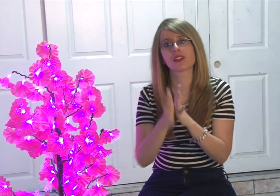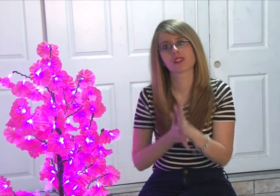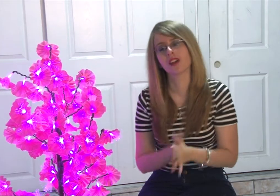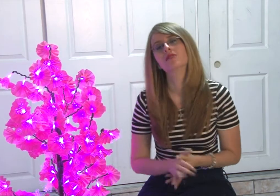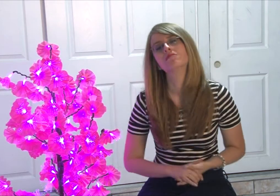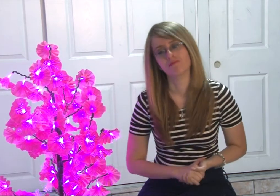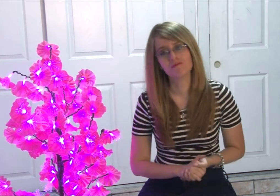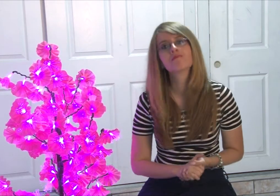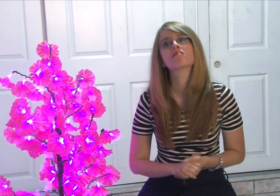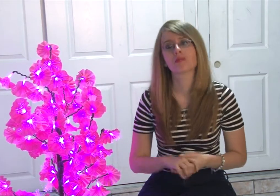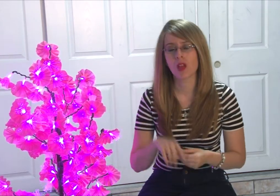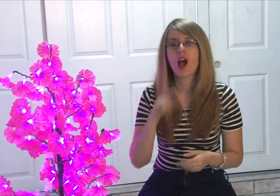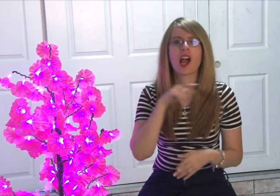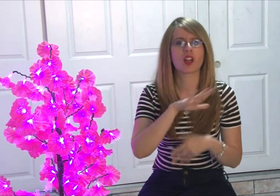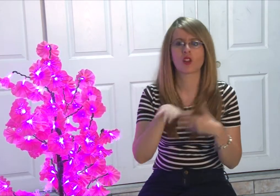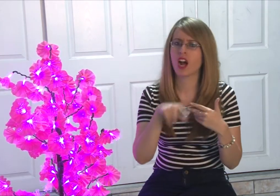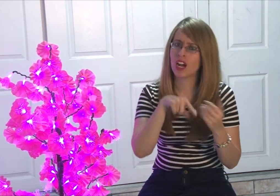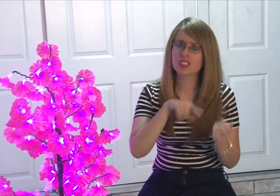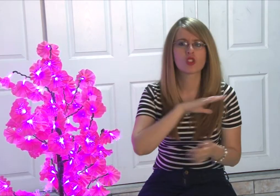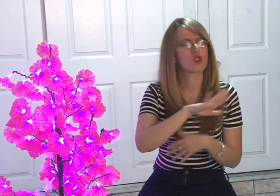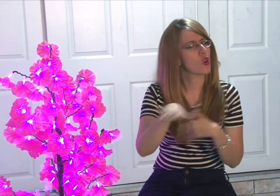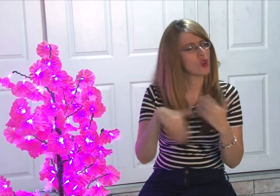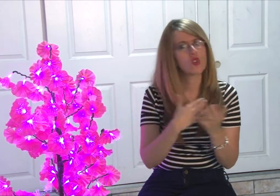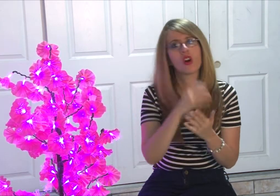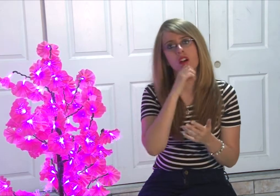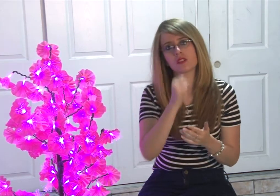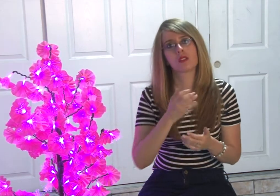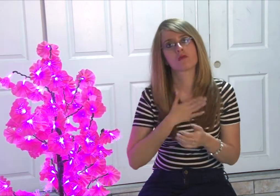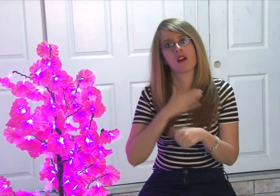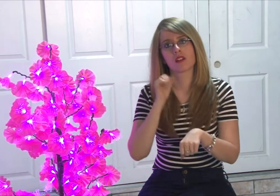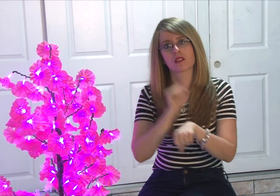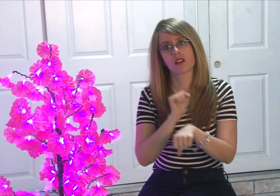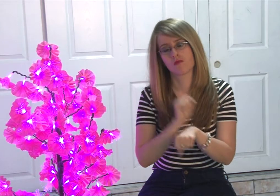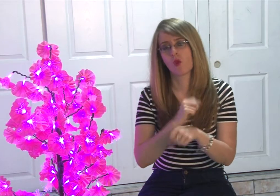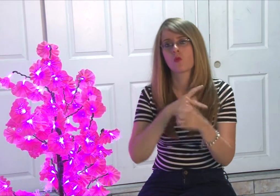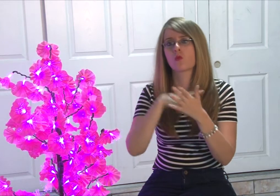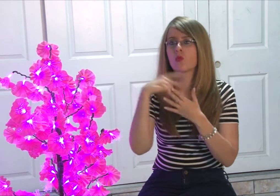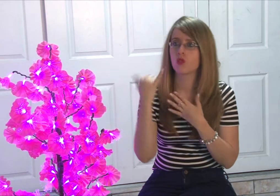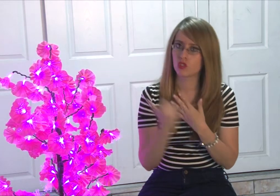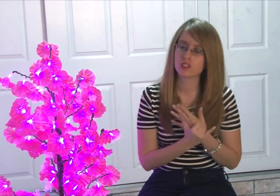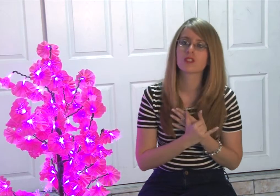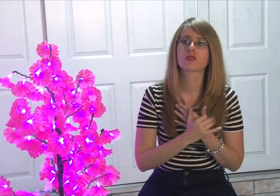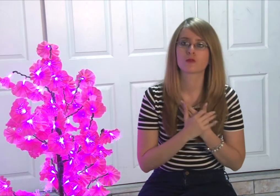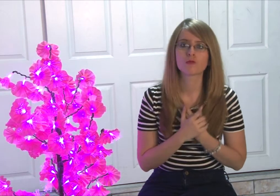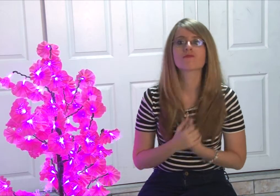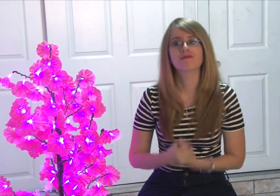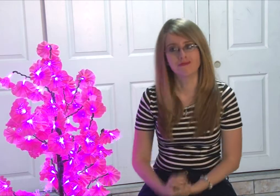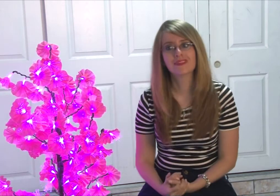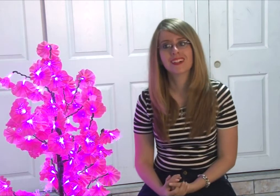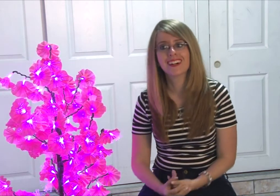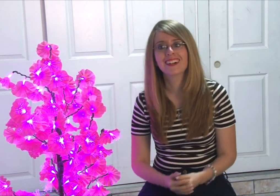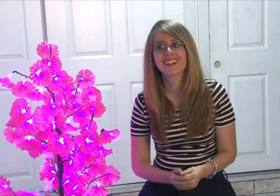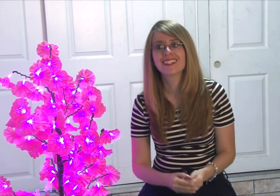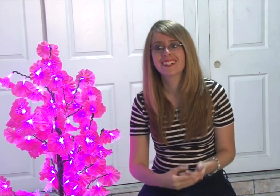lengua de señas a todos los que trabajan en estos lugares. Este es un lindo proyecto también.